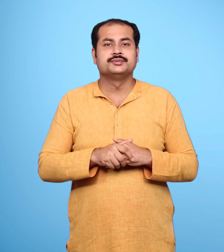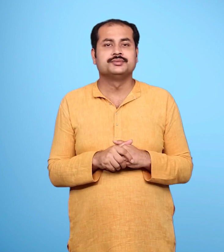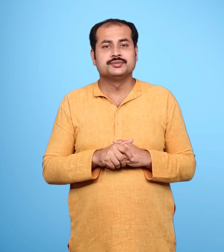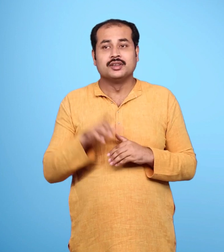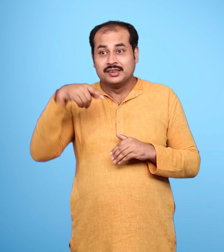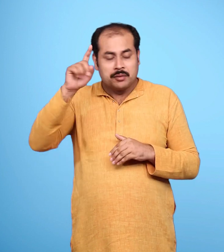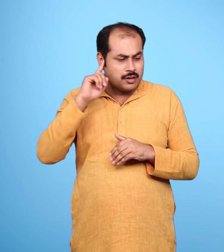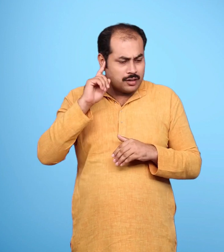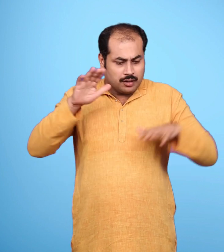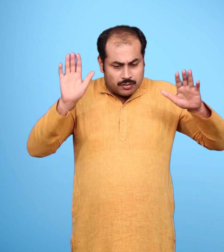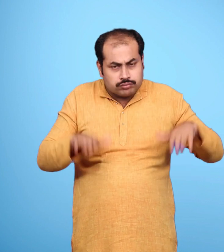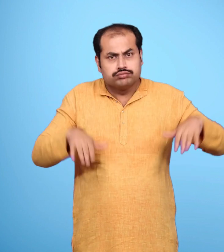उसने उची उडान भरी